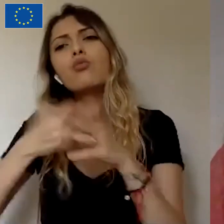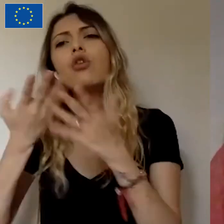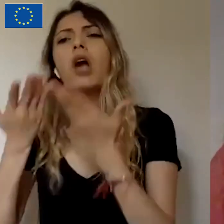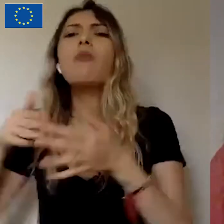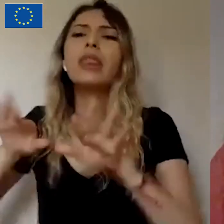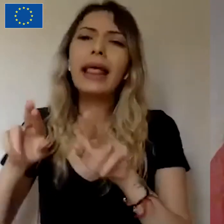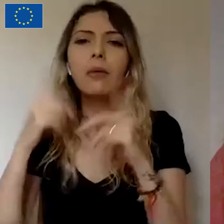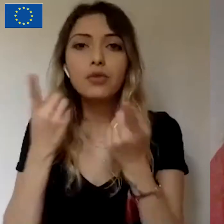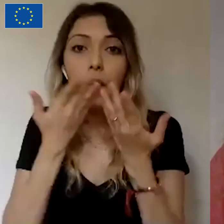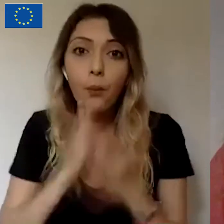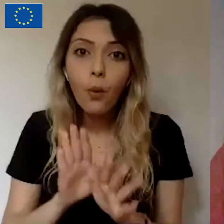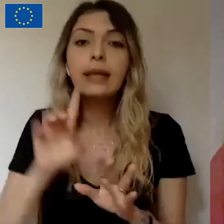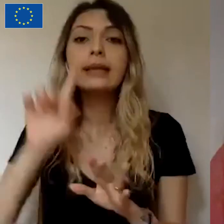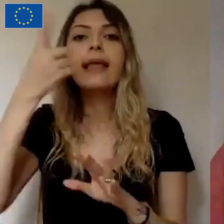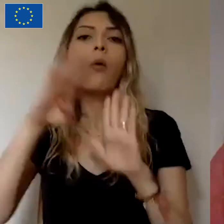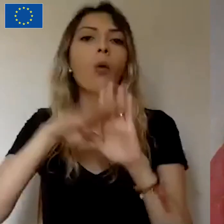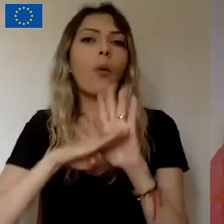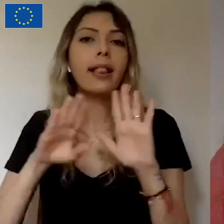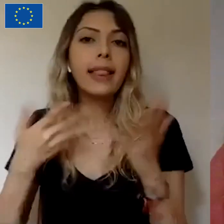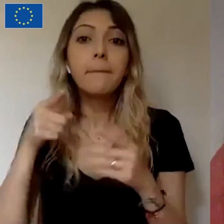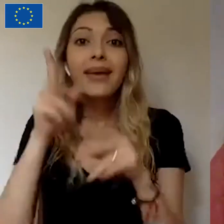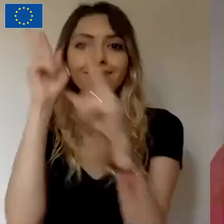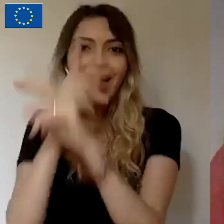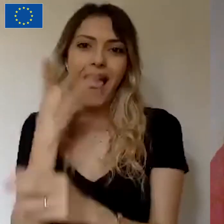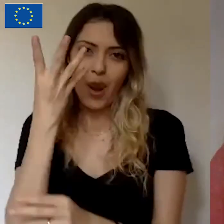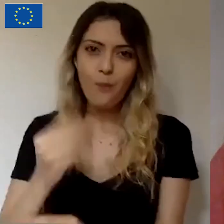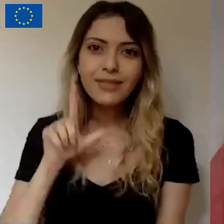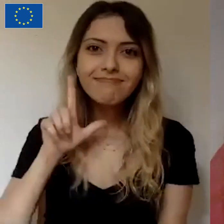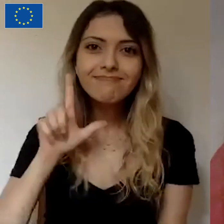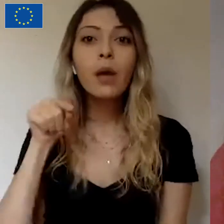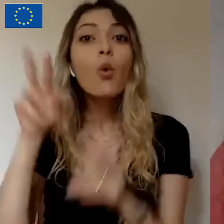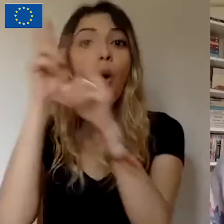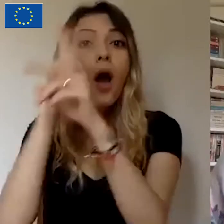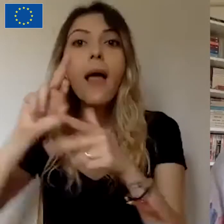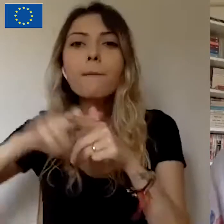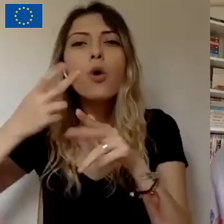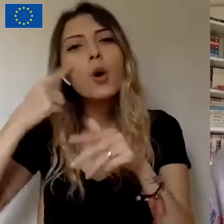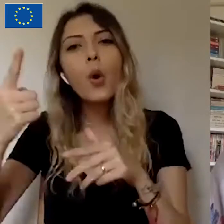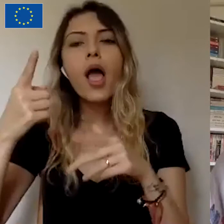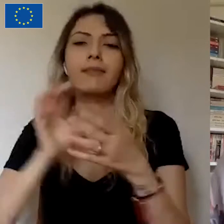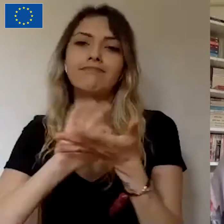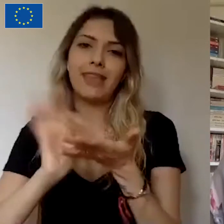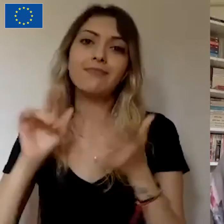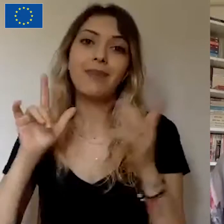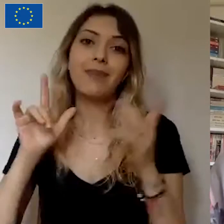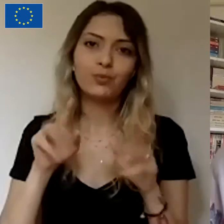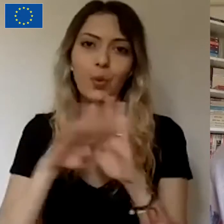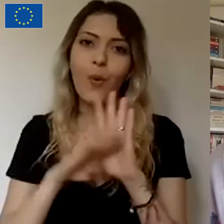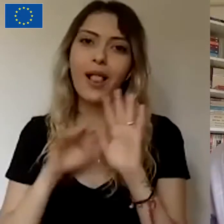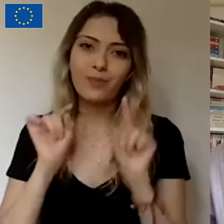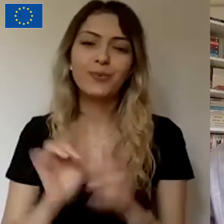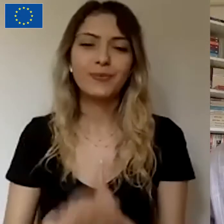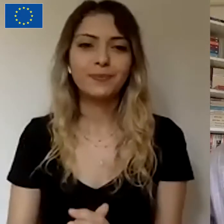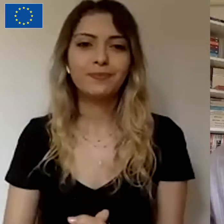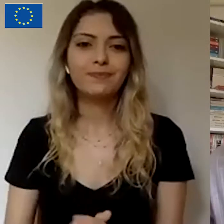kıstasınız bir hayalinizin olması ve bu hayali projelendirmeniz aslında. Siz de söylediniz hani